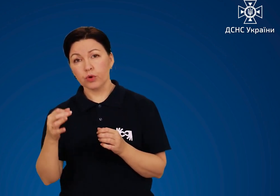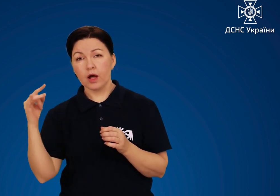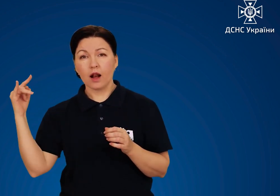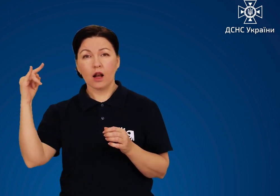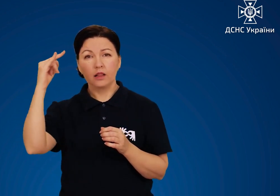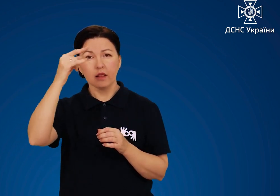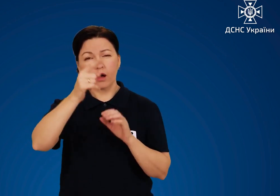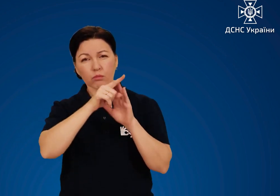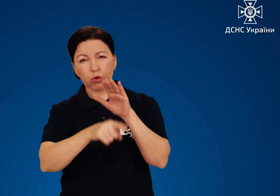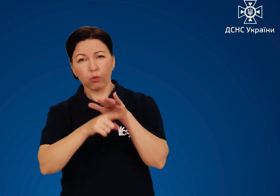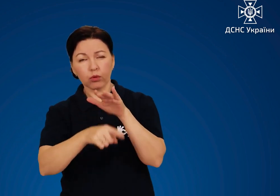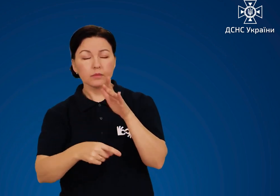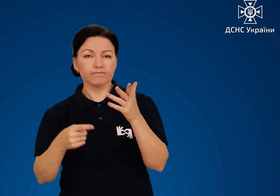визначити важко.